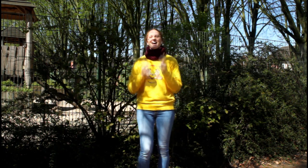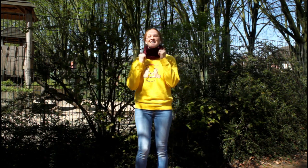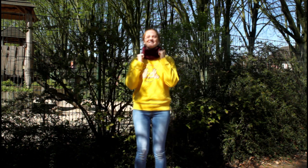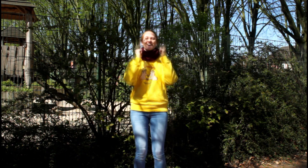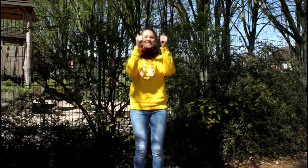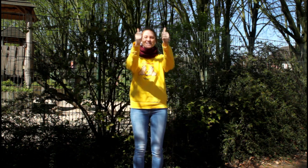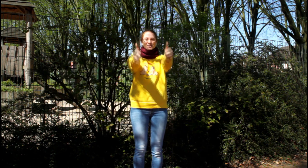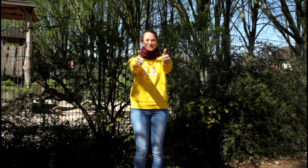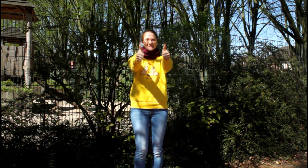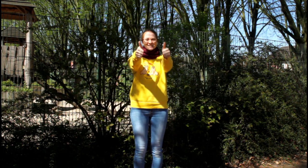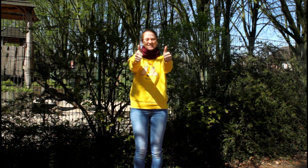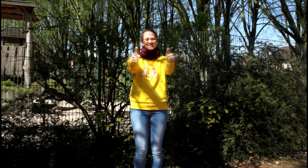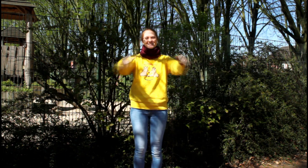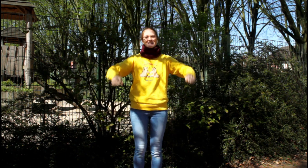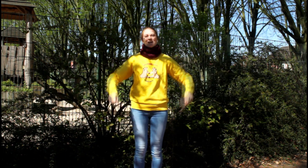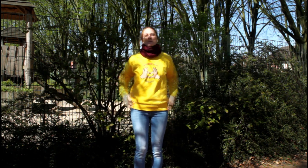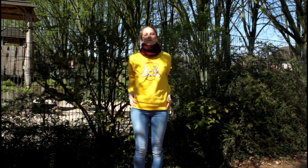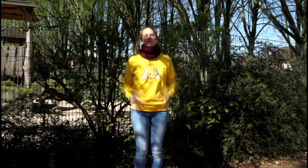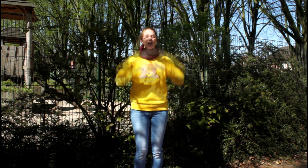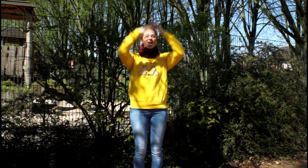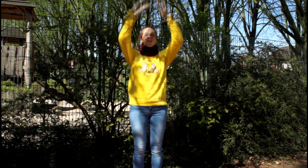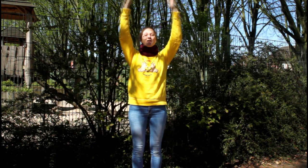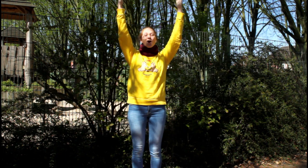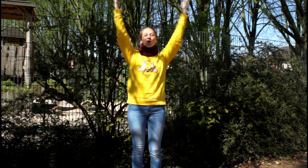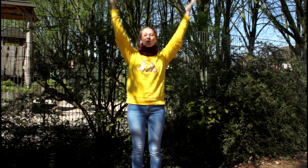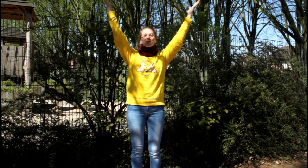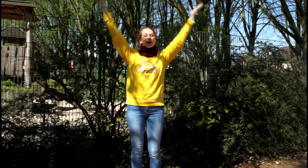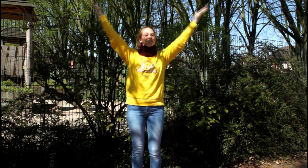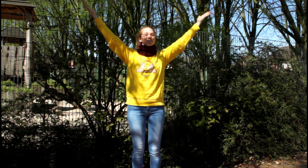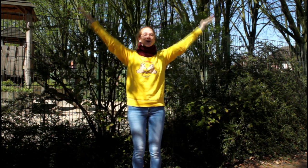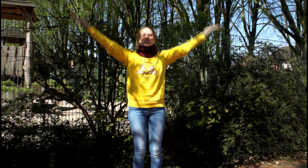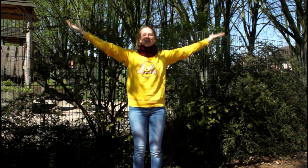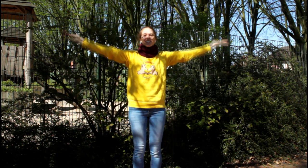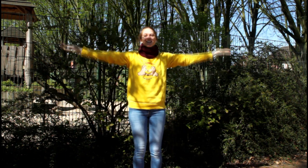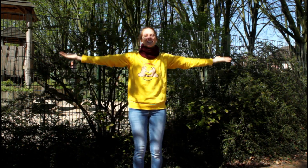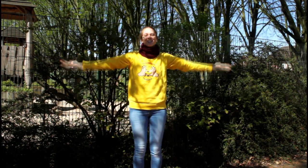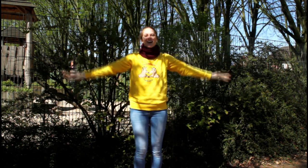Einfach spitze, komm, wir loben Gott den